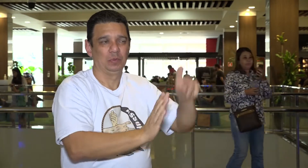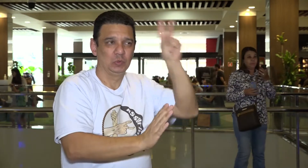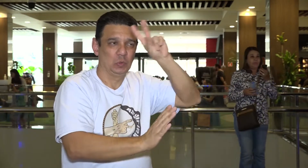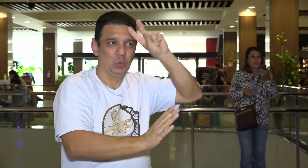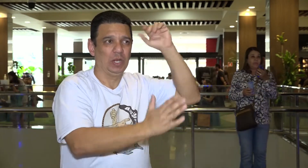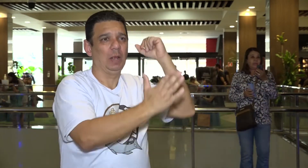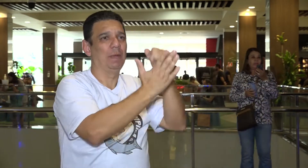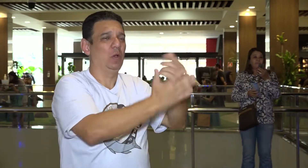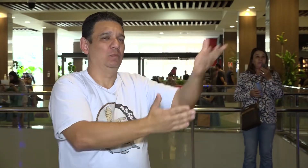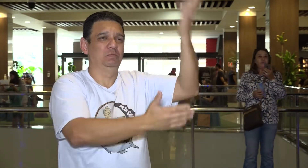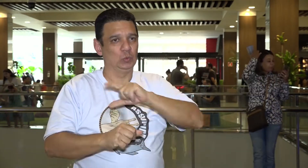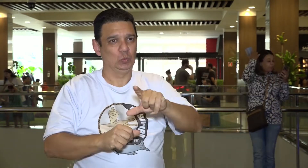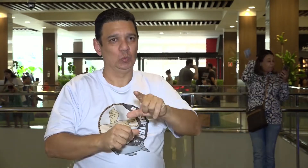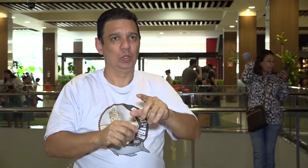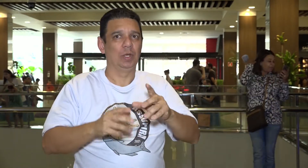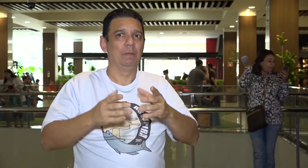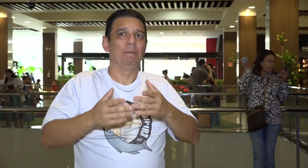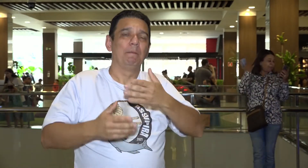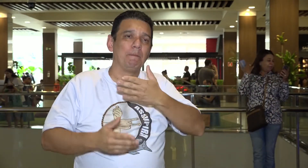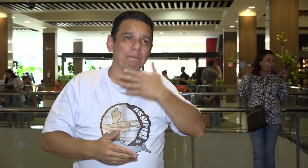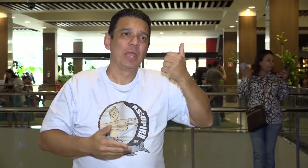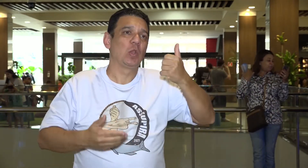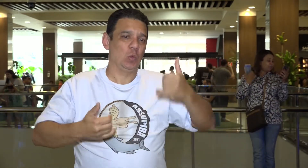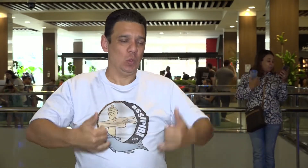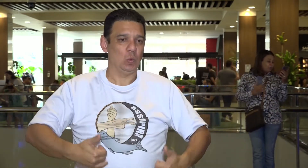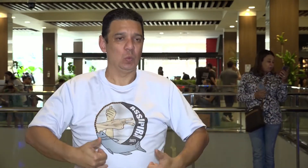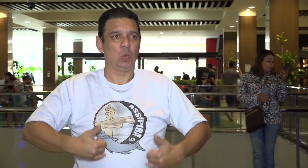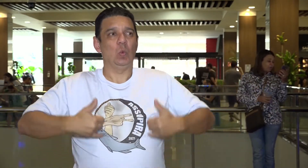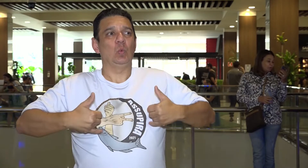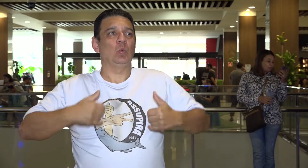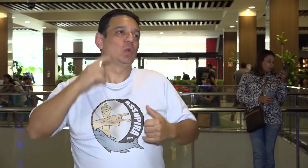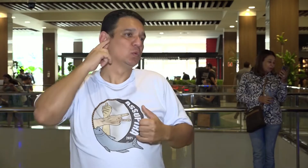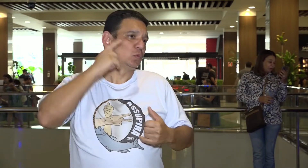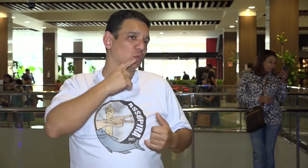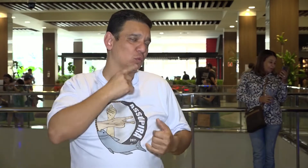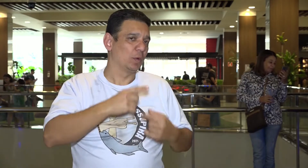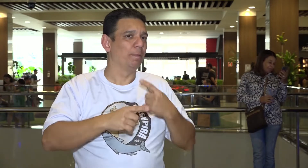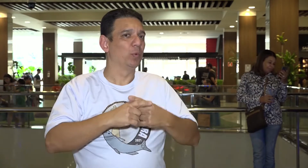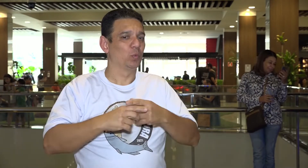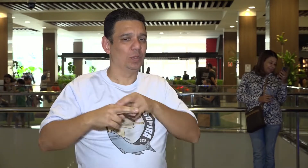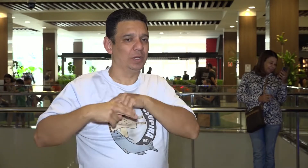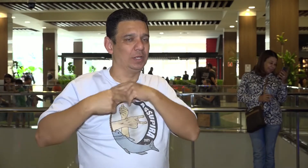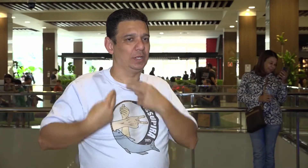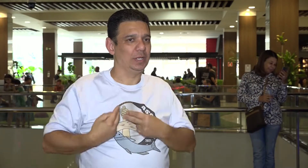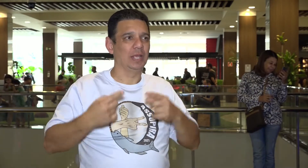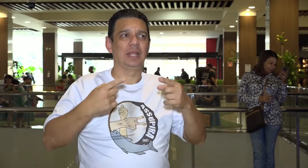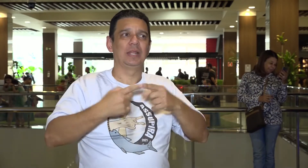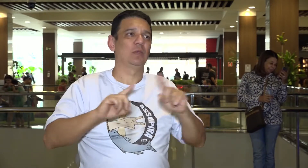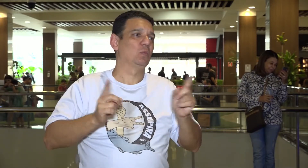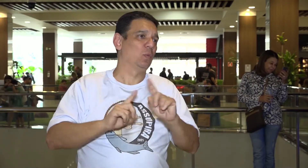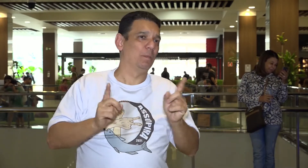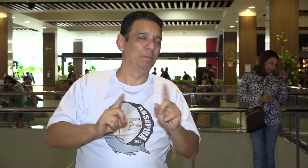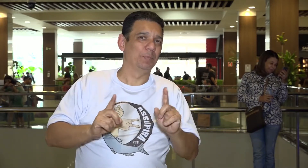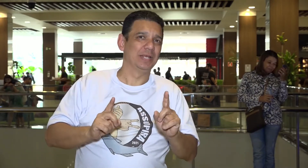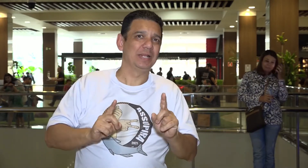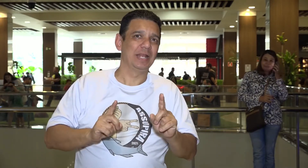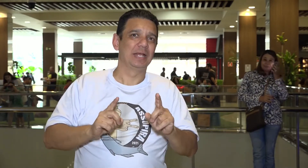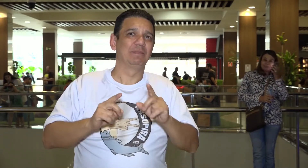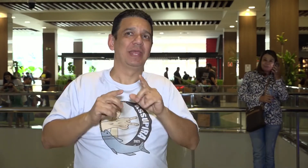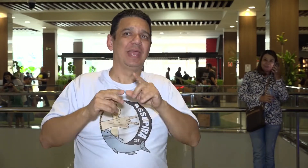como a cor azul. É por isso que a gente escolheu a cor azul, né? Para mostrar que nós temos orgulho da nossa